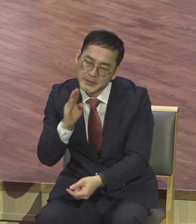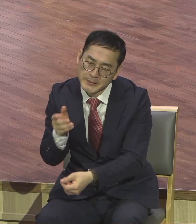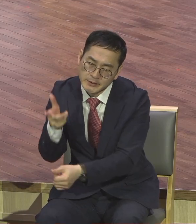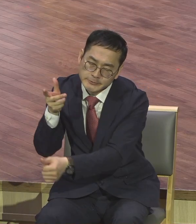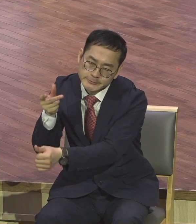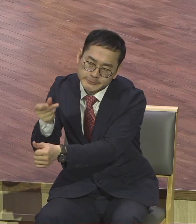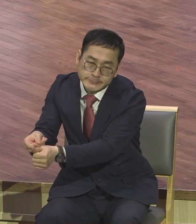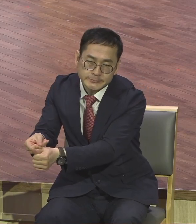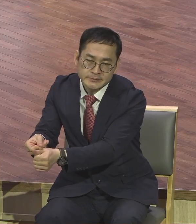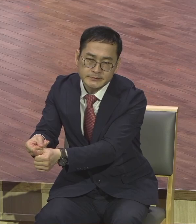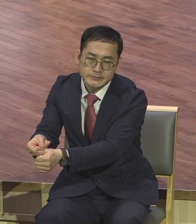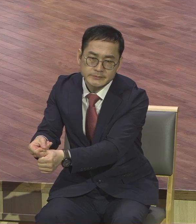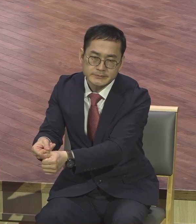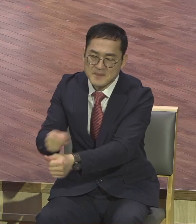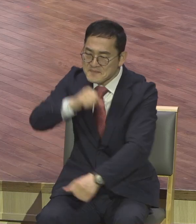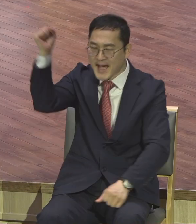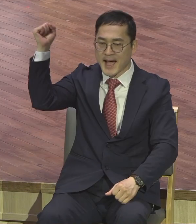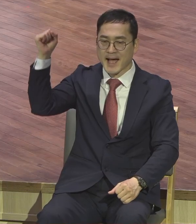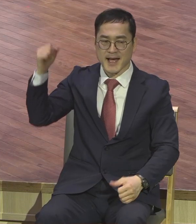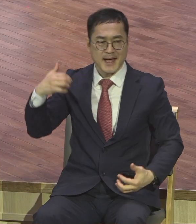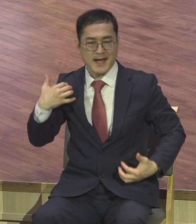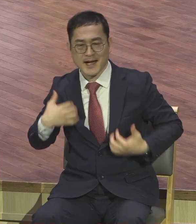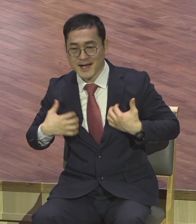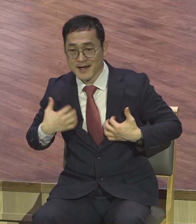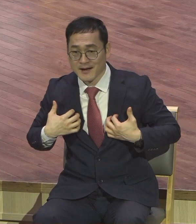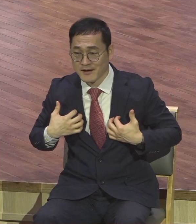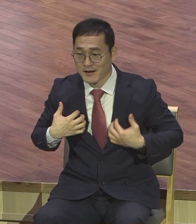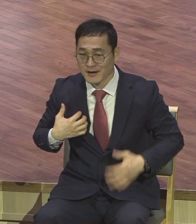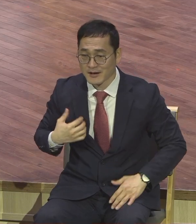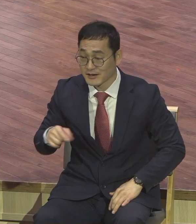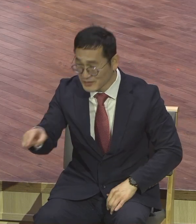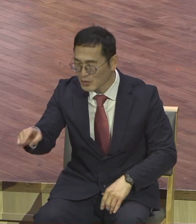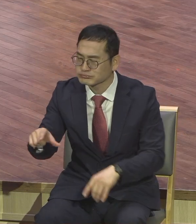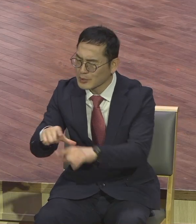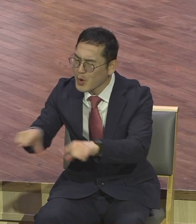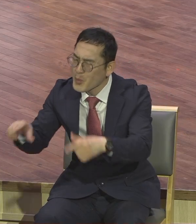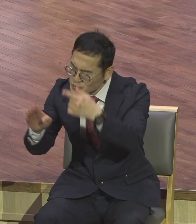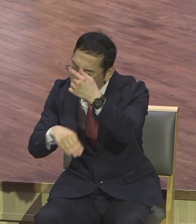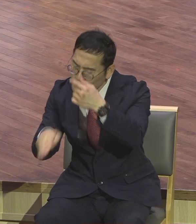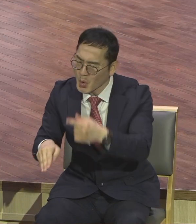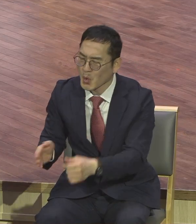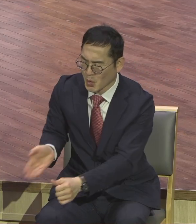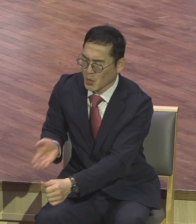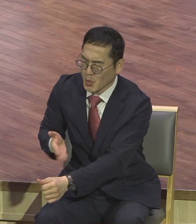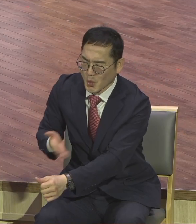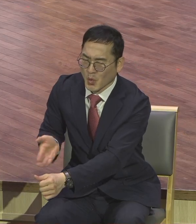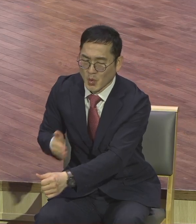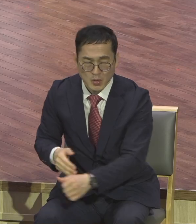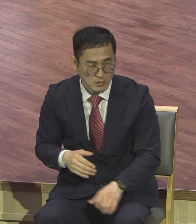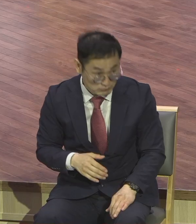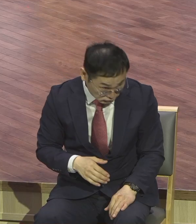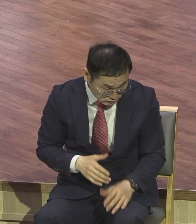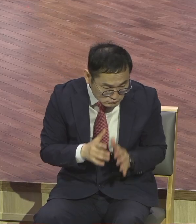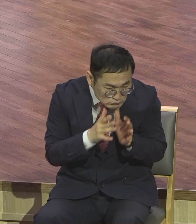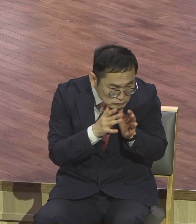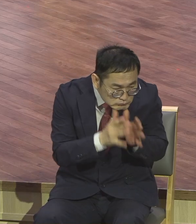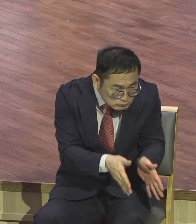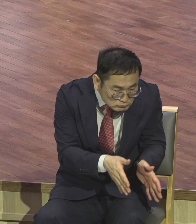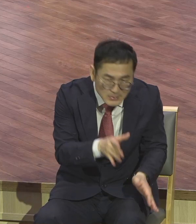그래서 그래서 평신도라는 정체성을 받아들이라는 마귀의 부축김을 단호히 거부해야 된다.